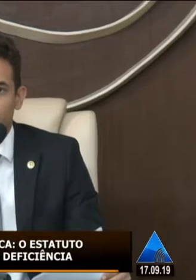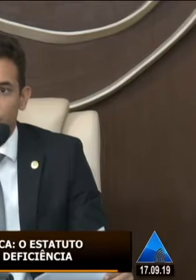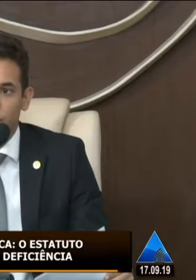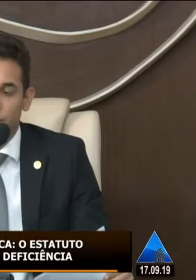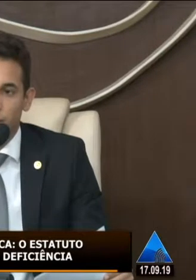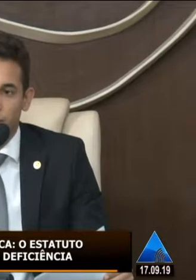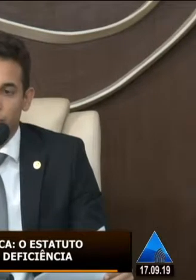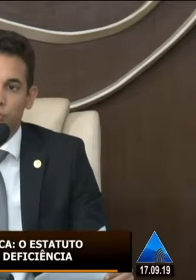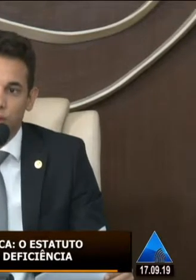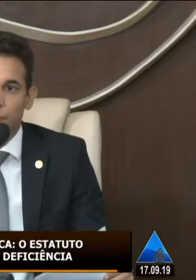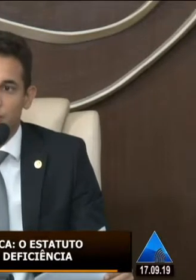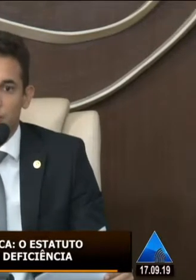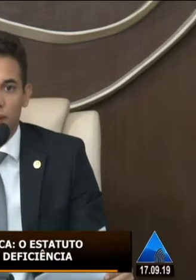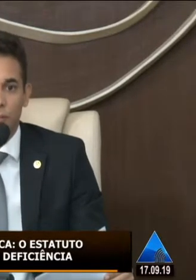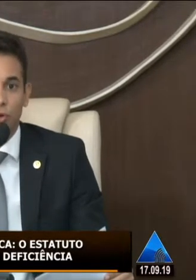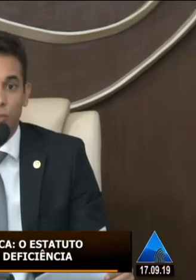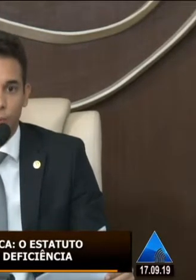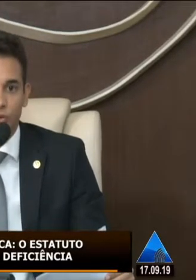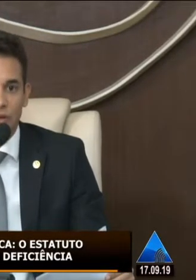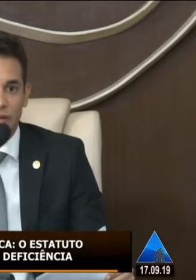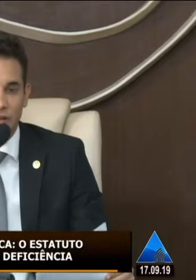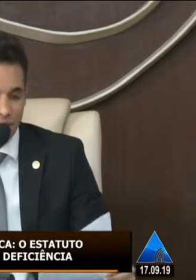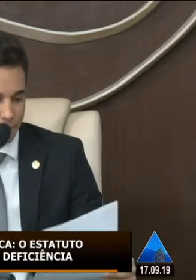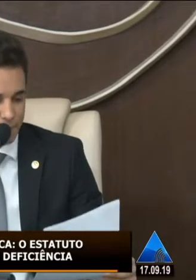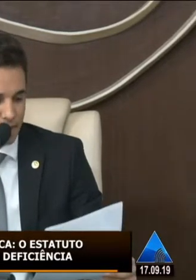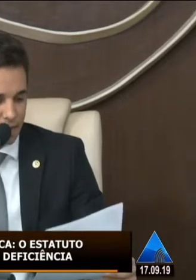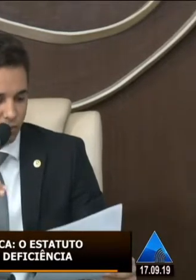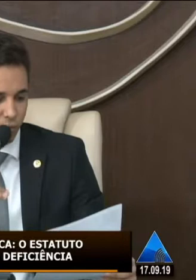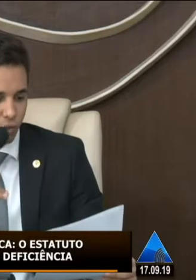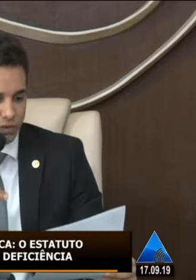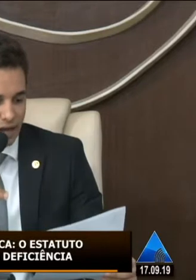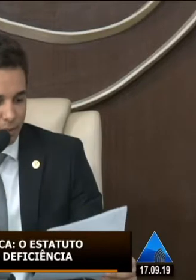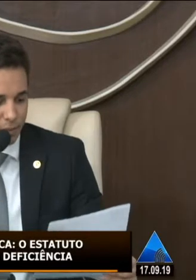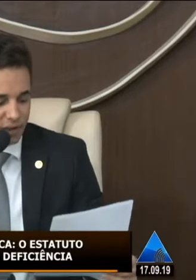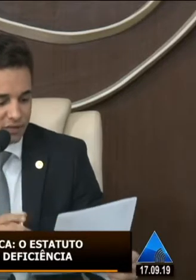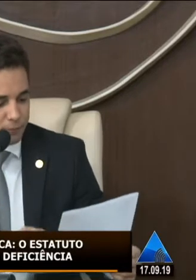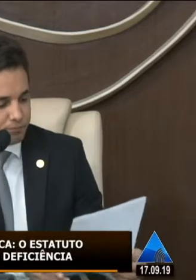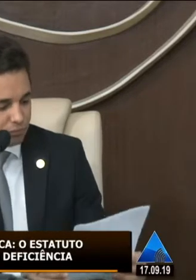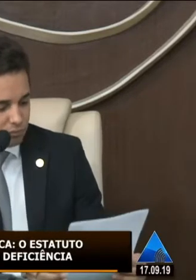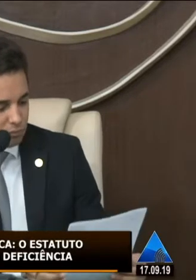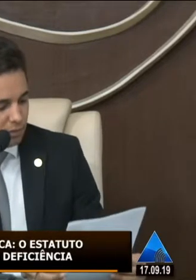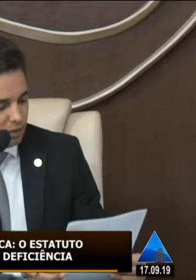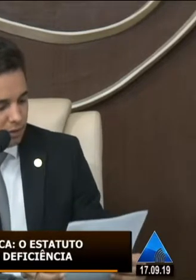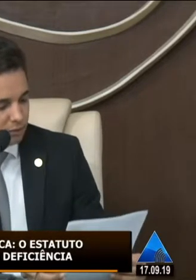possa discutir e apresentar melhores propostas aqui dentro da Assembleia. Vou convidar aqui para a mesa